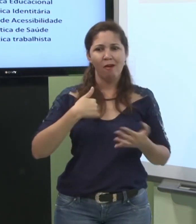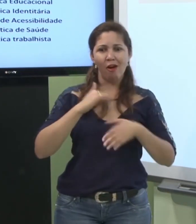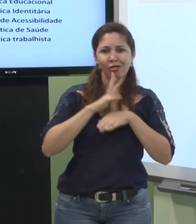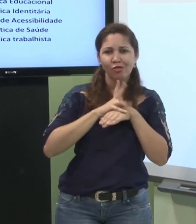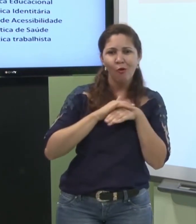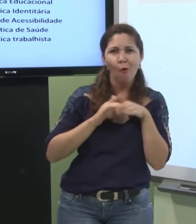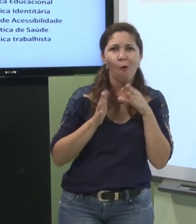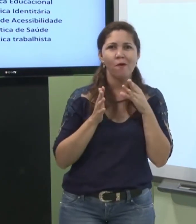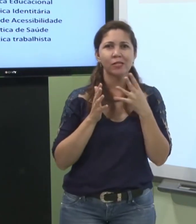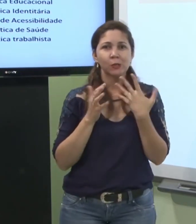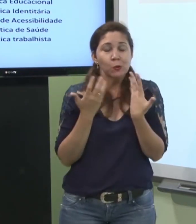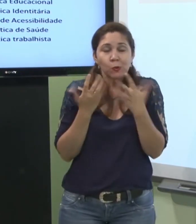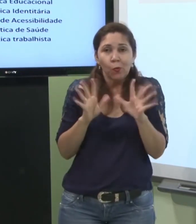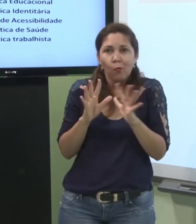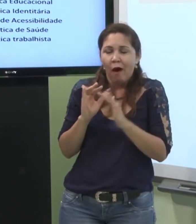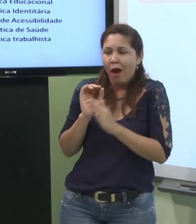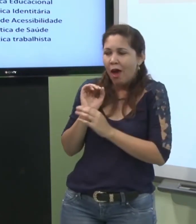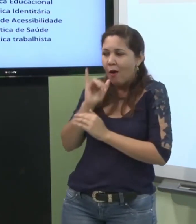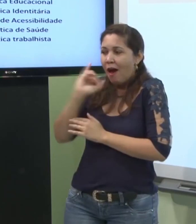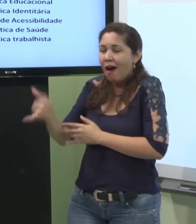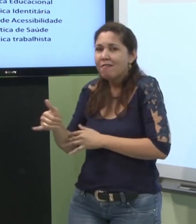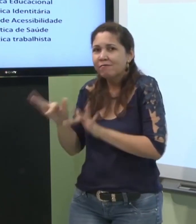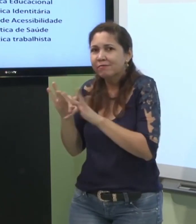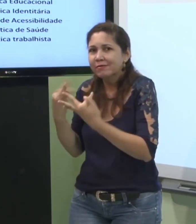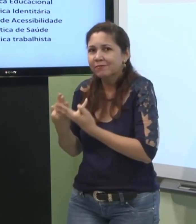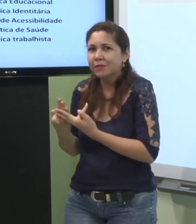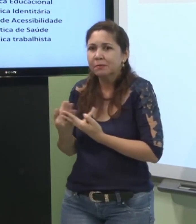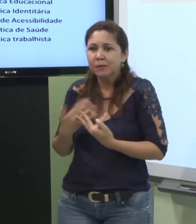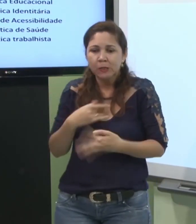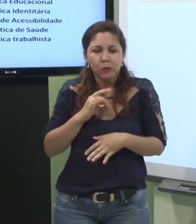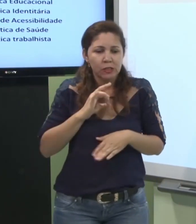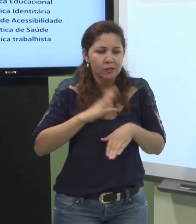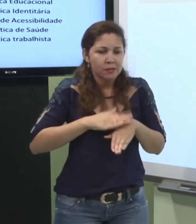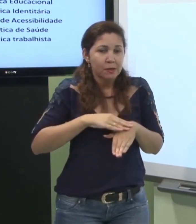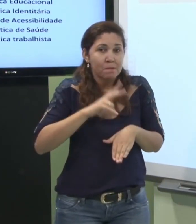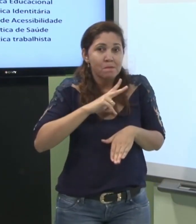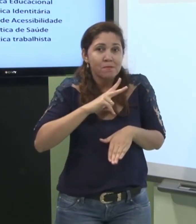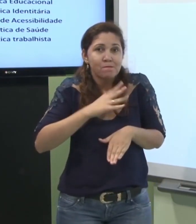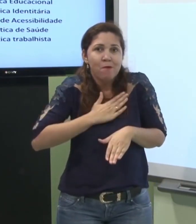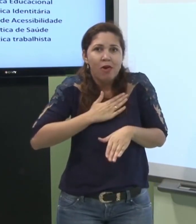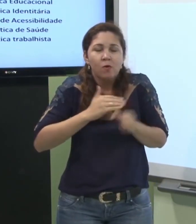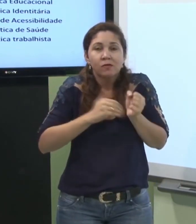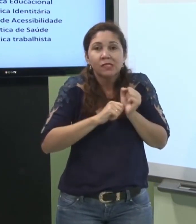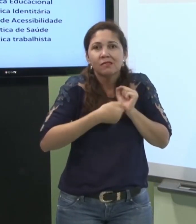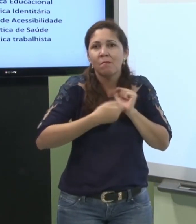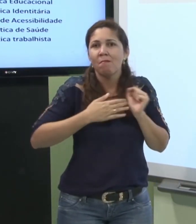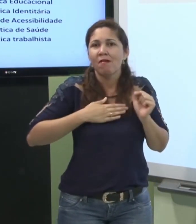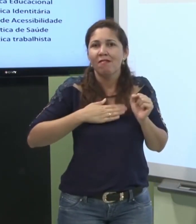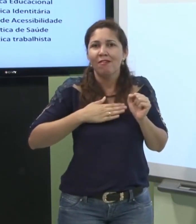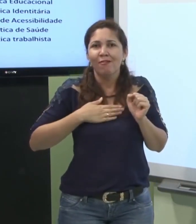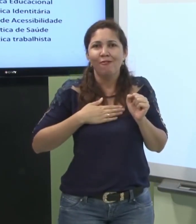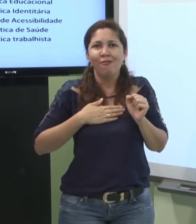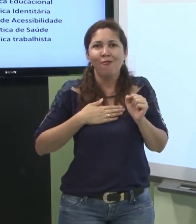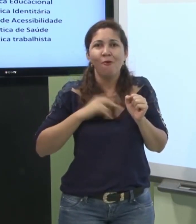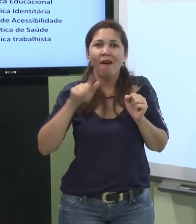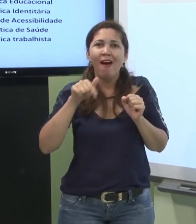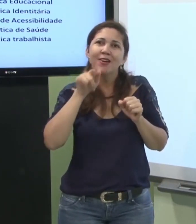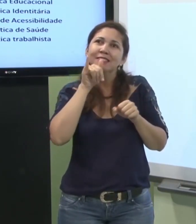ou às vezes o surdo está doente não quer falar com a família ele quer manter segredo por exemplo